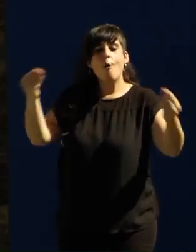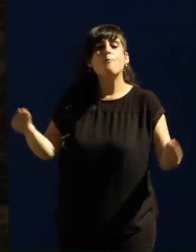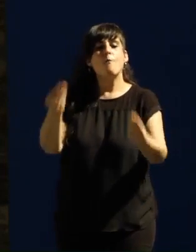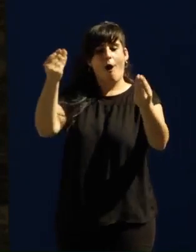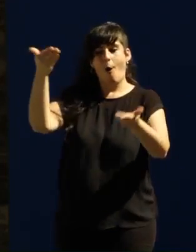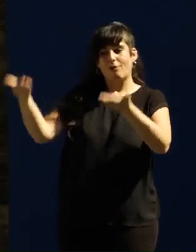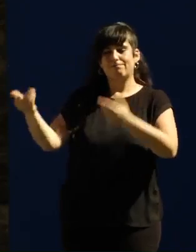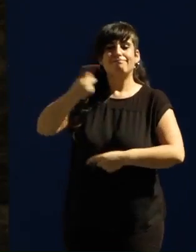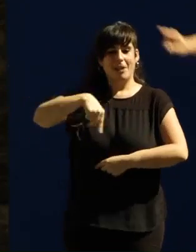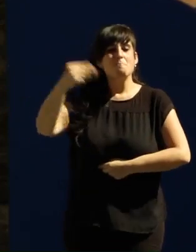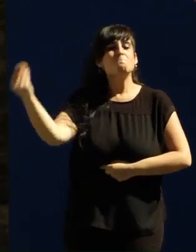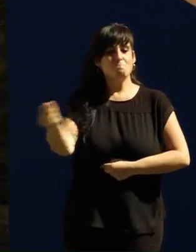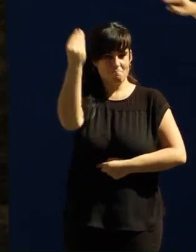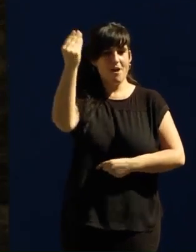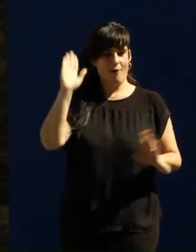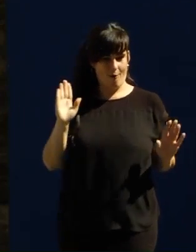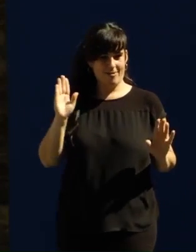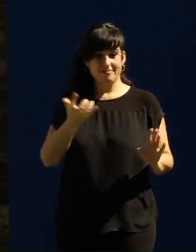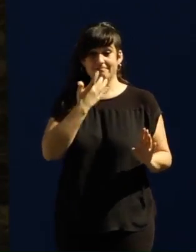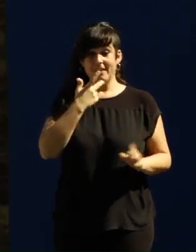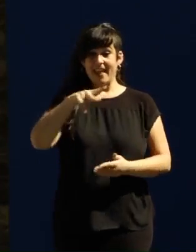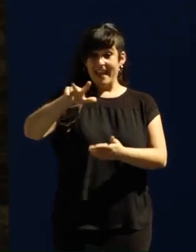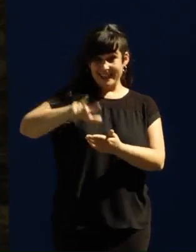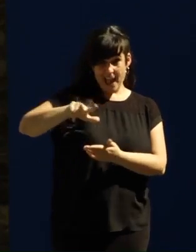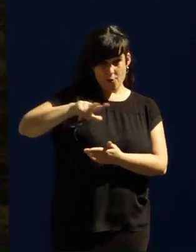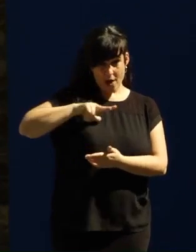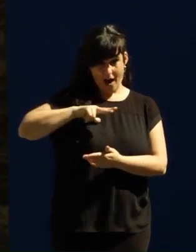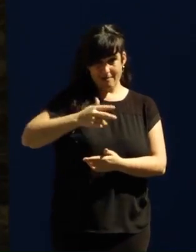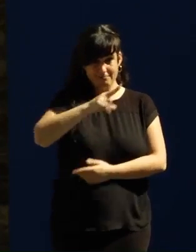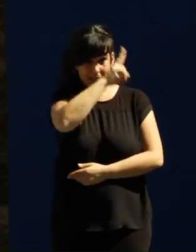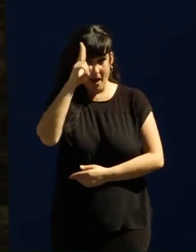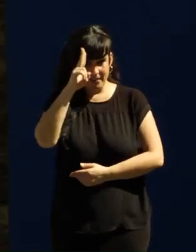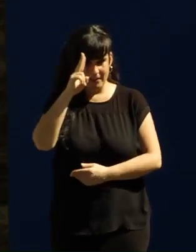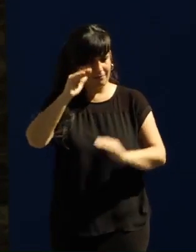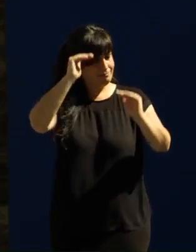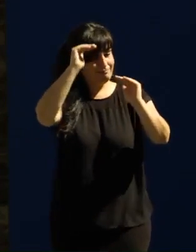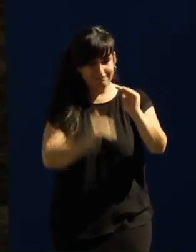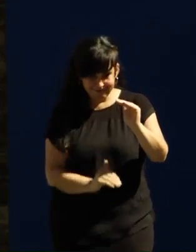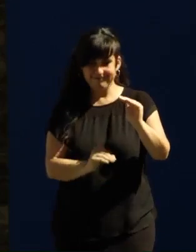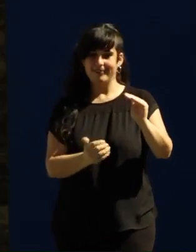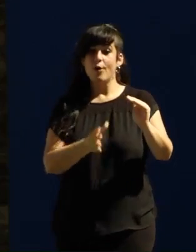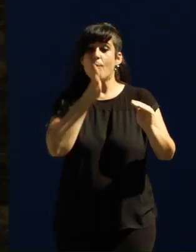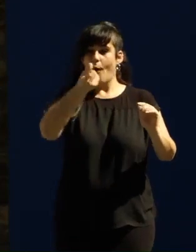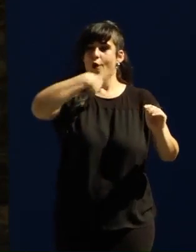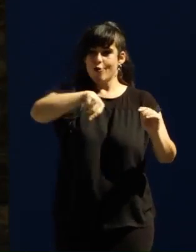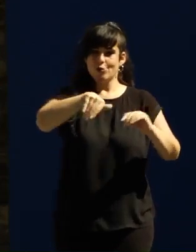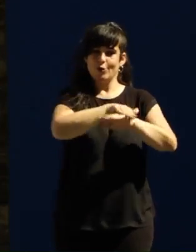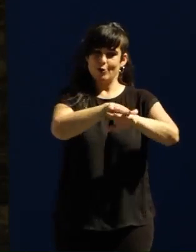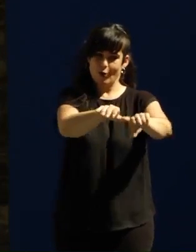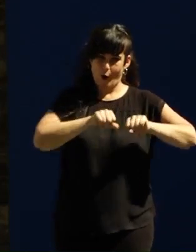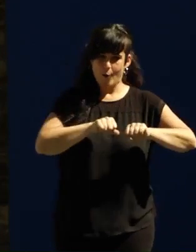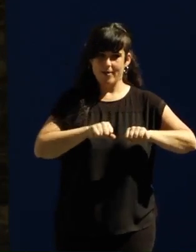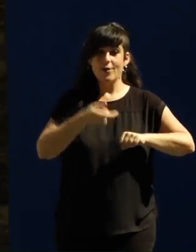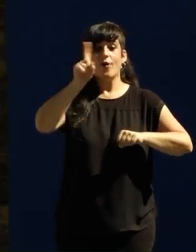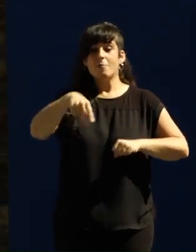reducimos la deuda de los ayuntamientos, mil millones menos de deuda en el Ayuntamiento de Madrid. Allí donde gobernamos se abren comedores para que nadie